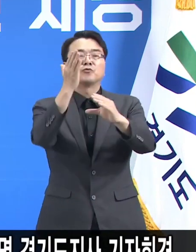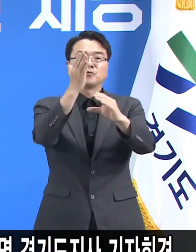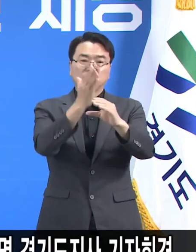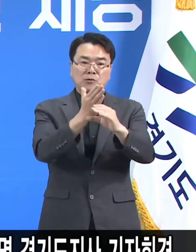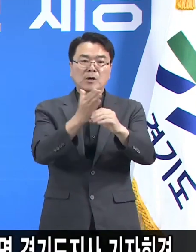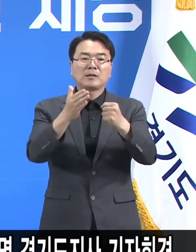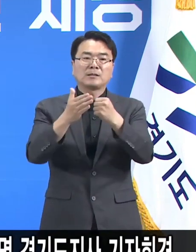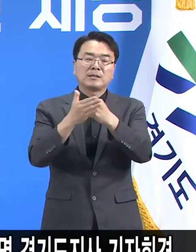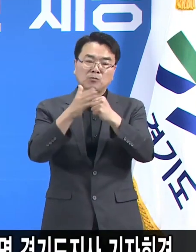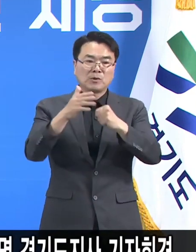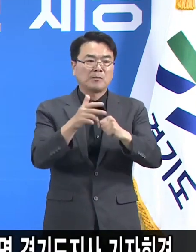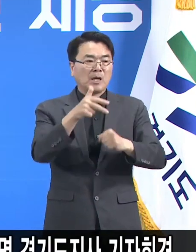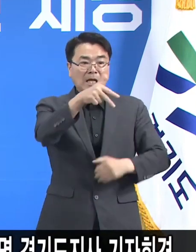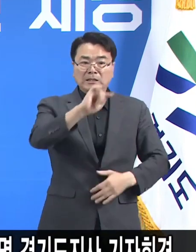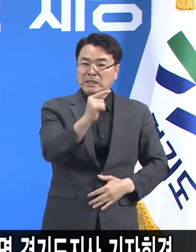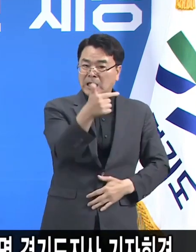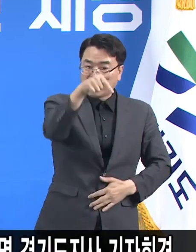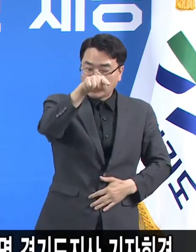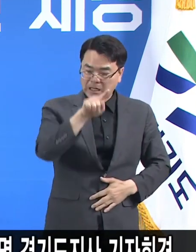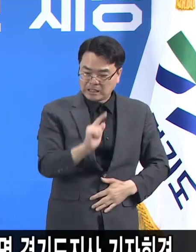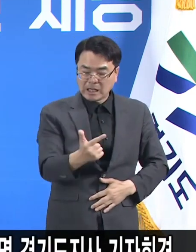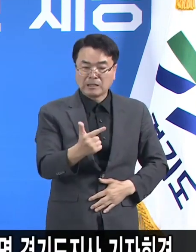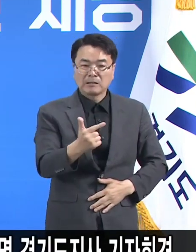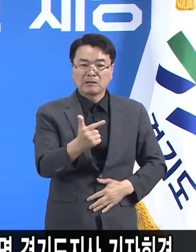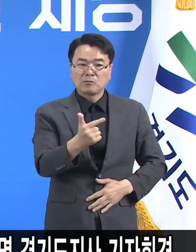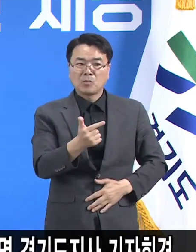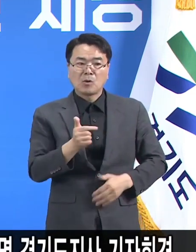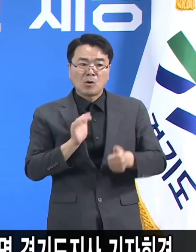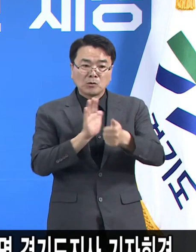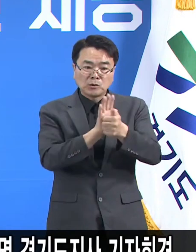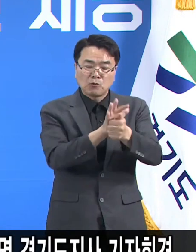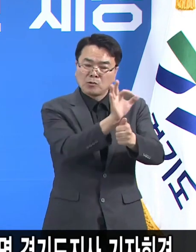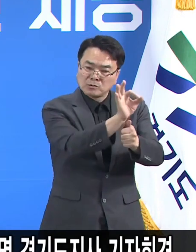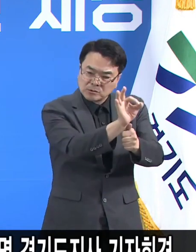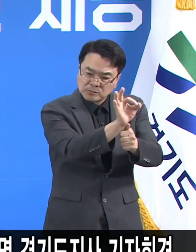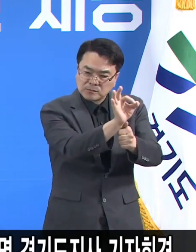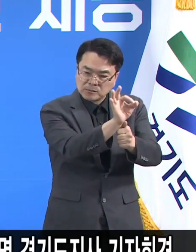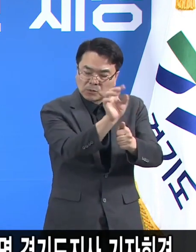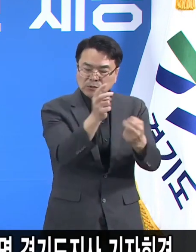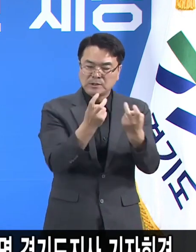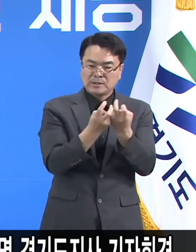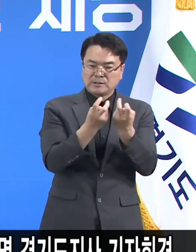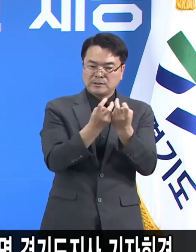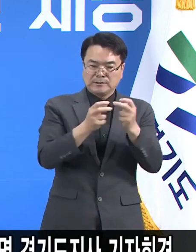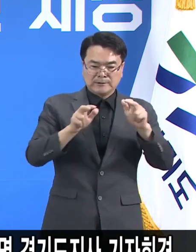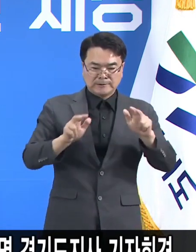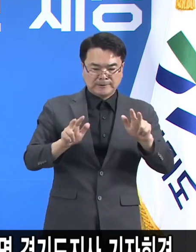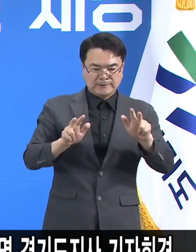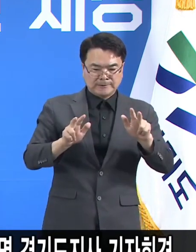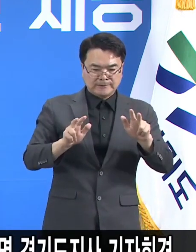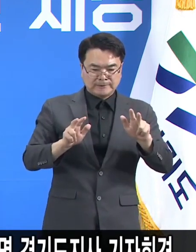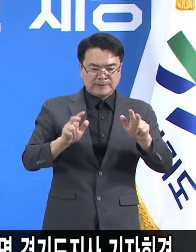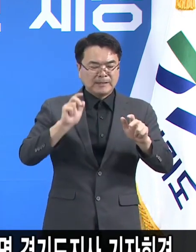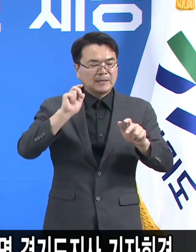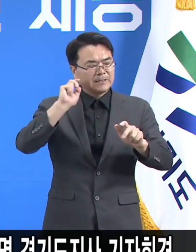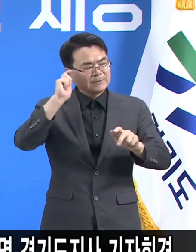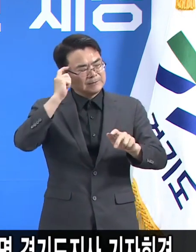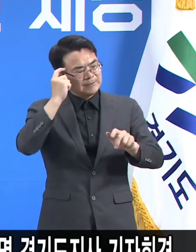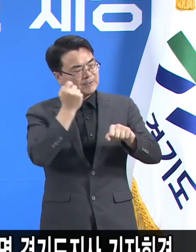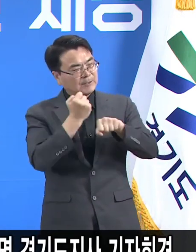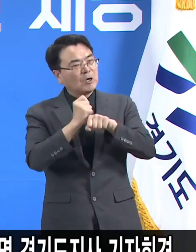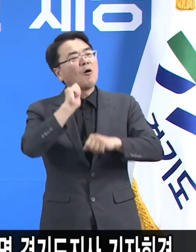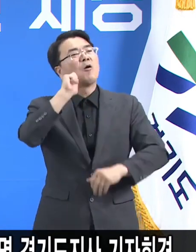재난기본소득 또는 선별적 재난지원 이런 것은 지금 단계로는 생각하기가 쉽지 않다 이런